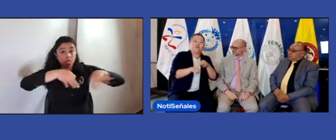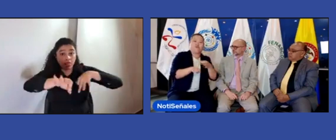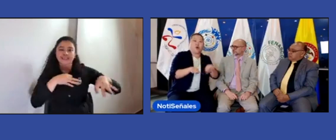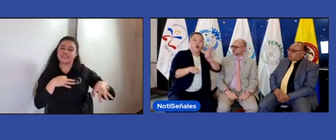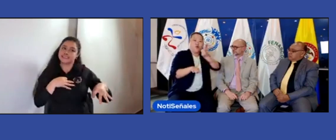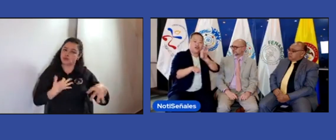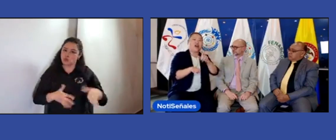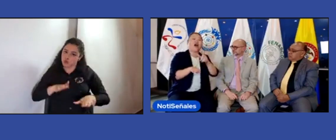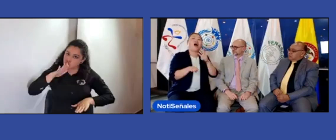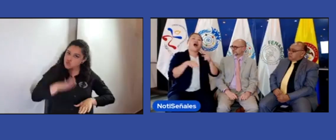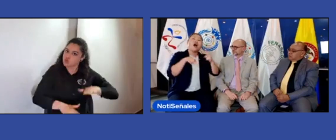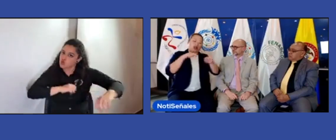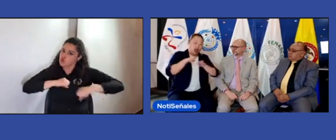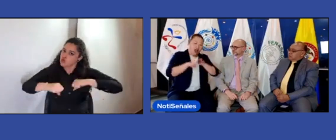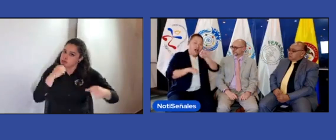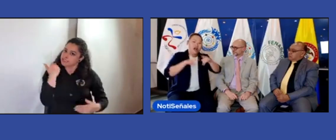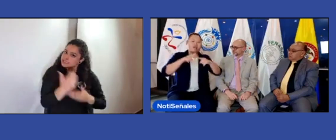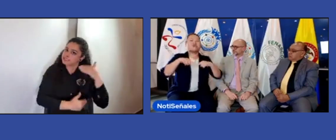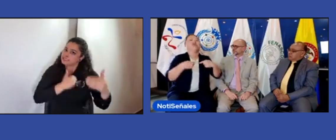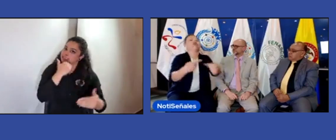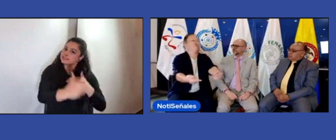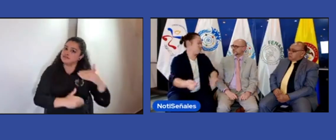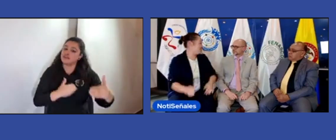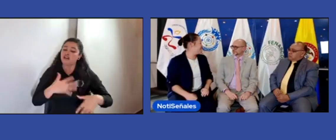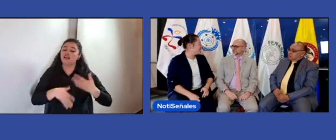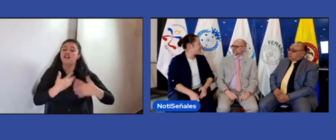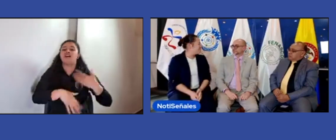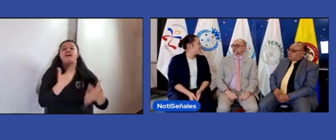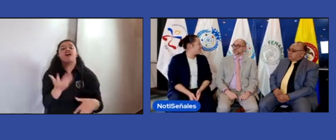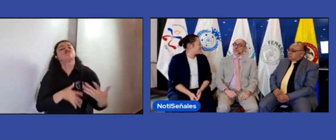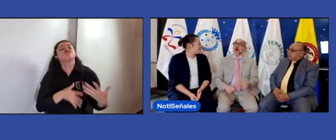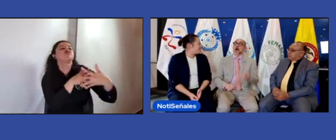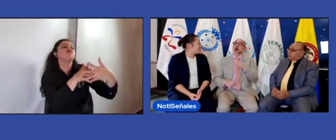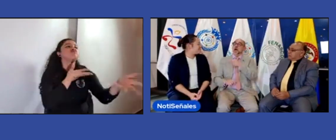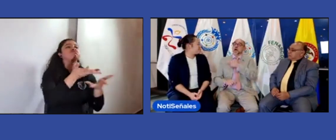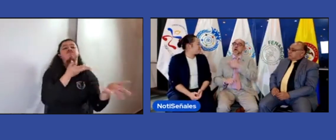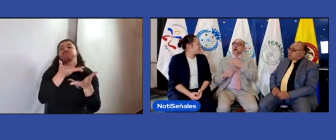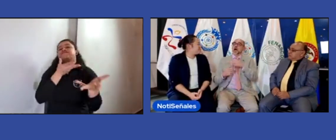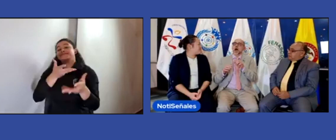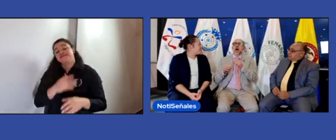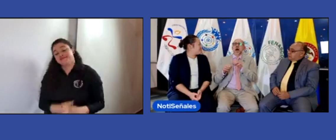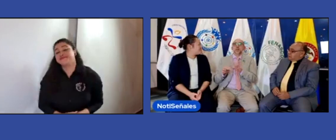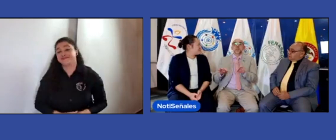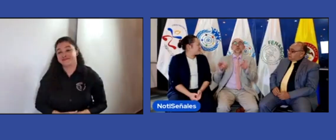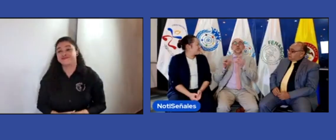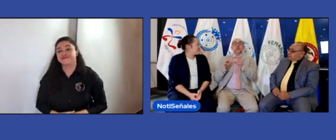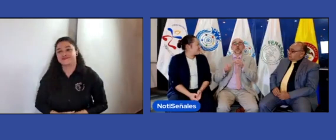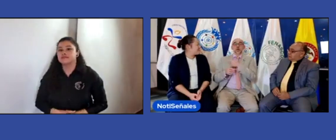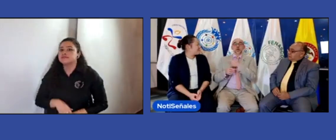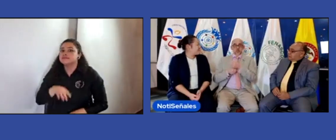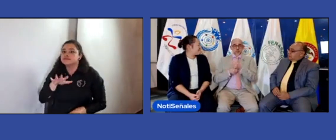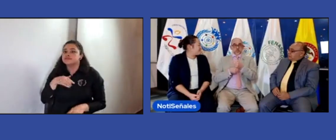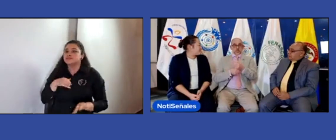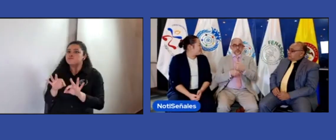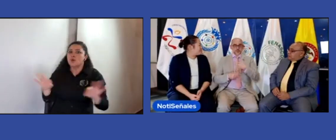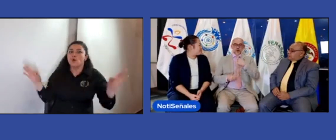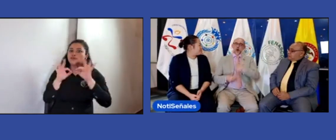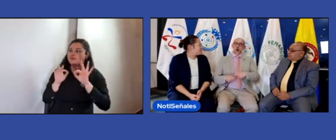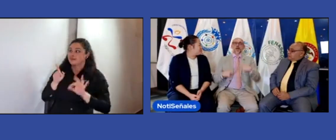situaciones. Creemos que es un pequeño paso que nos ayuda muchísimo y que vendrán muchos más. De la misma manera,